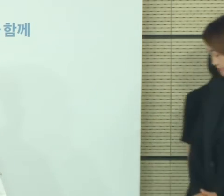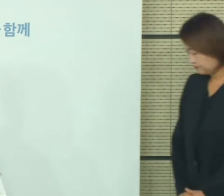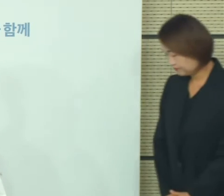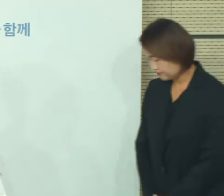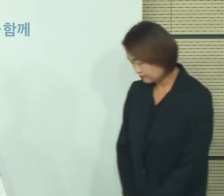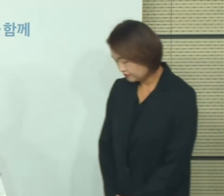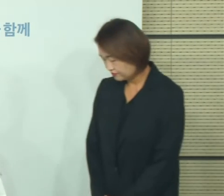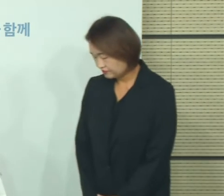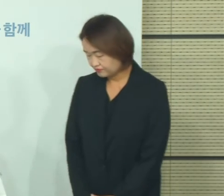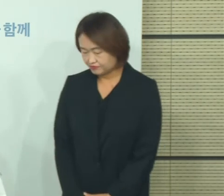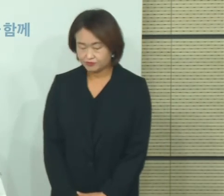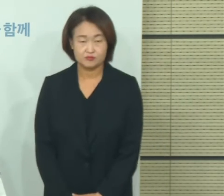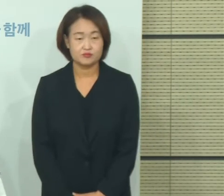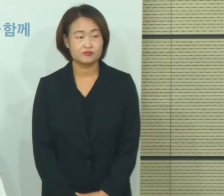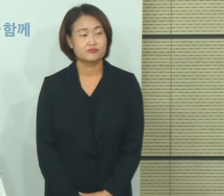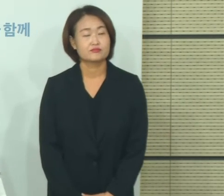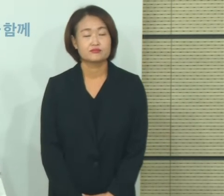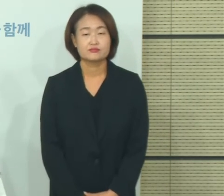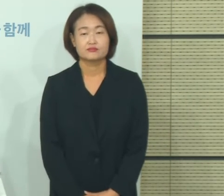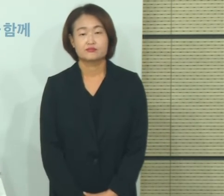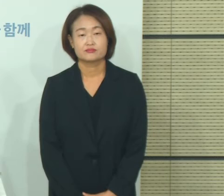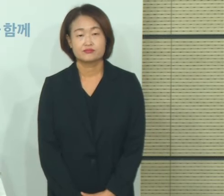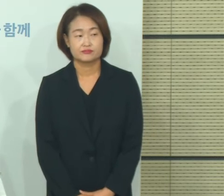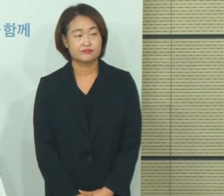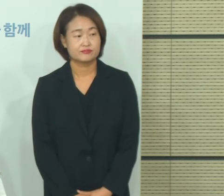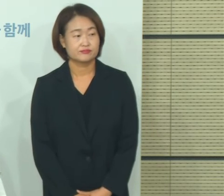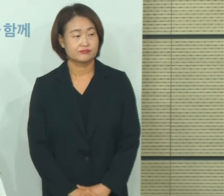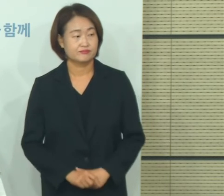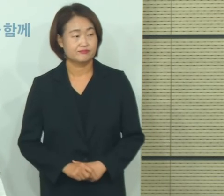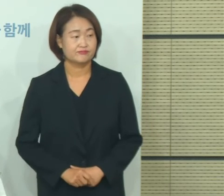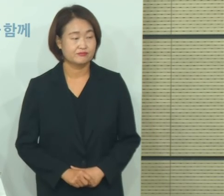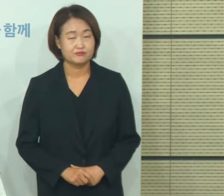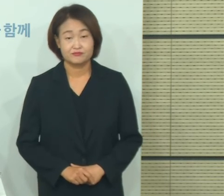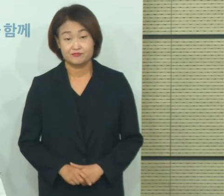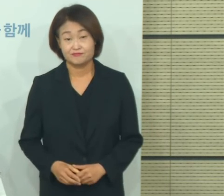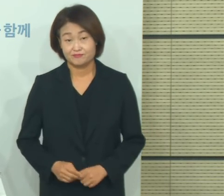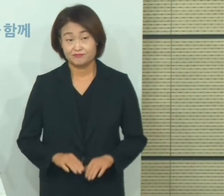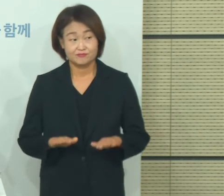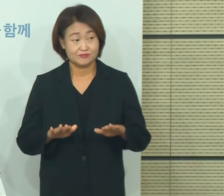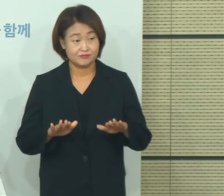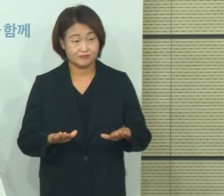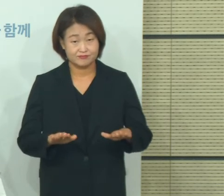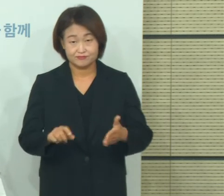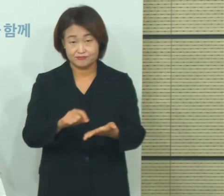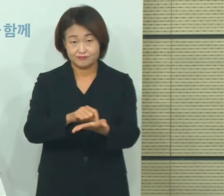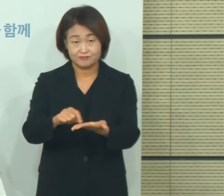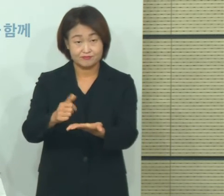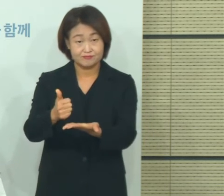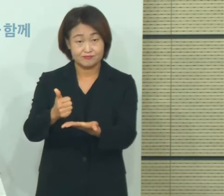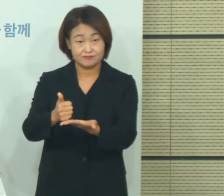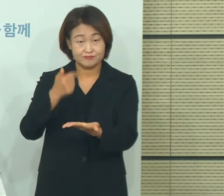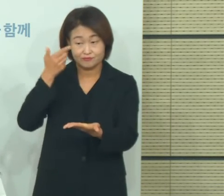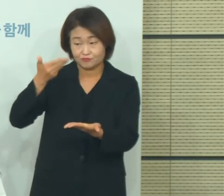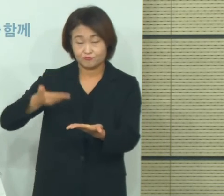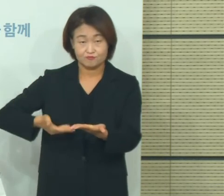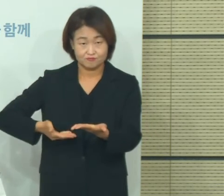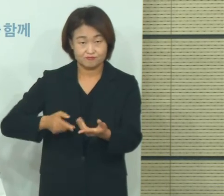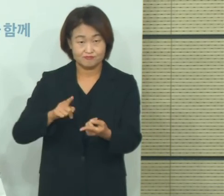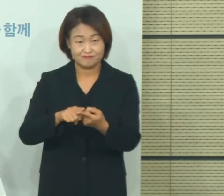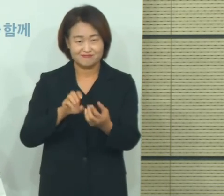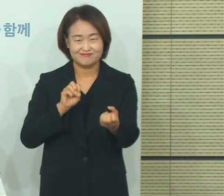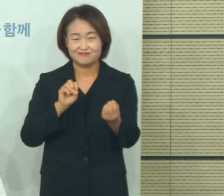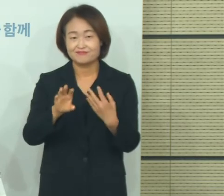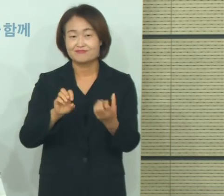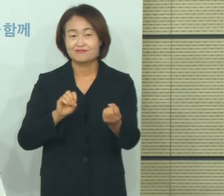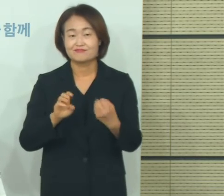보건복지부 출입 기자단에서 보내준 사전 질의는 마무리하고 이제 현장에서 기자님들이 주신 질문에 답하는 순서로